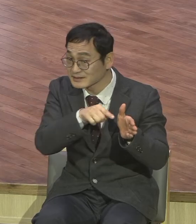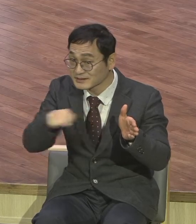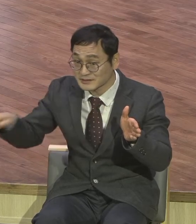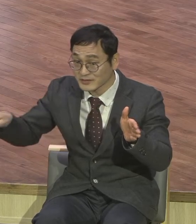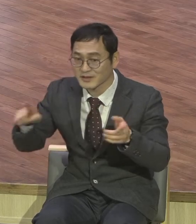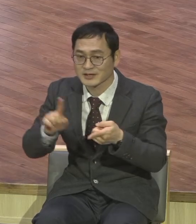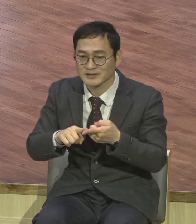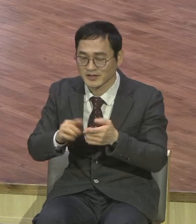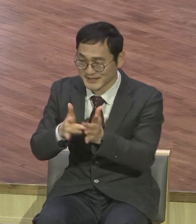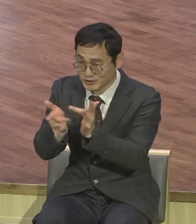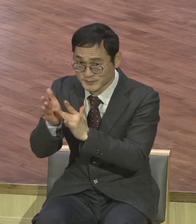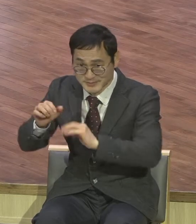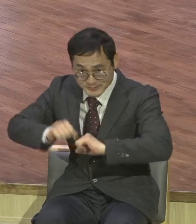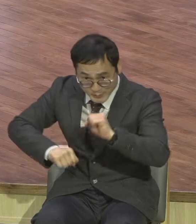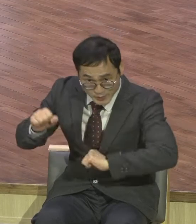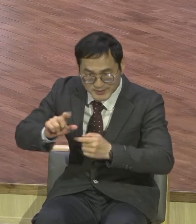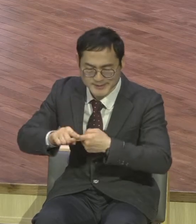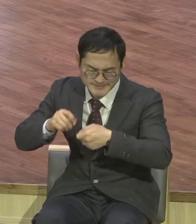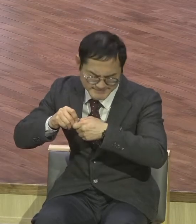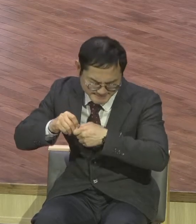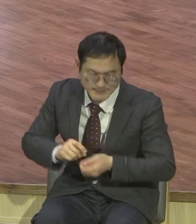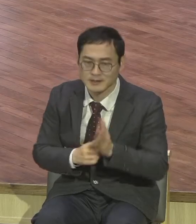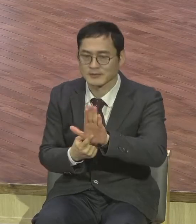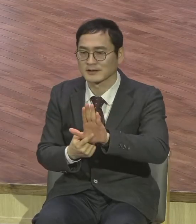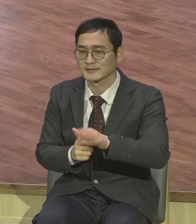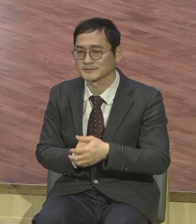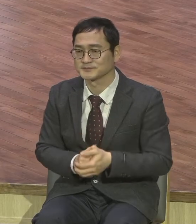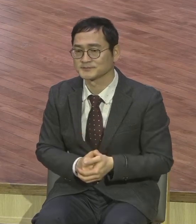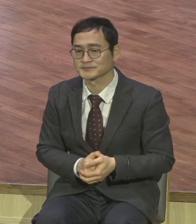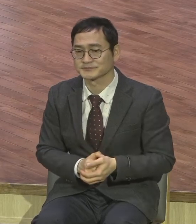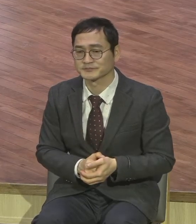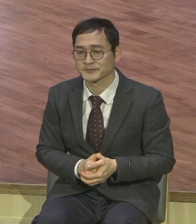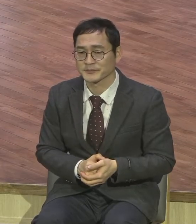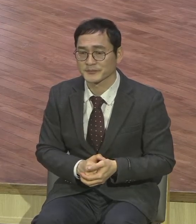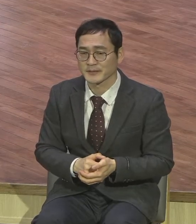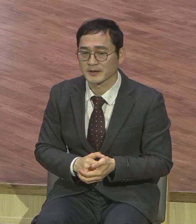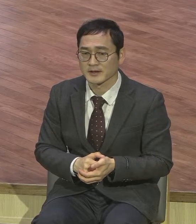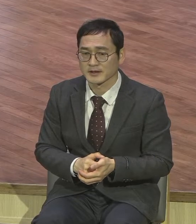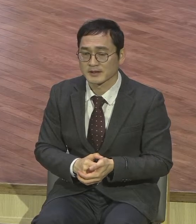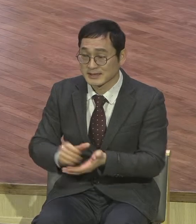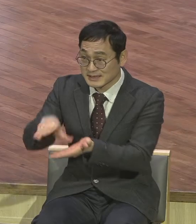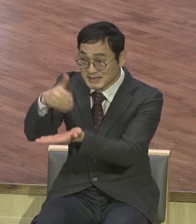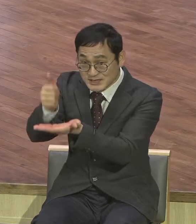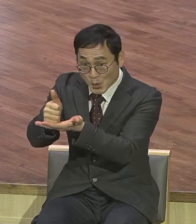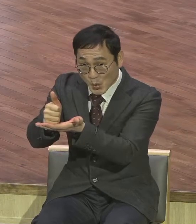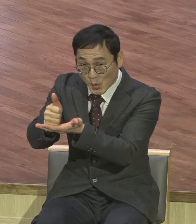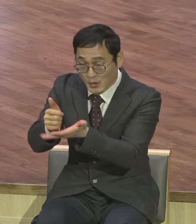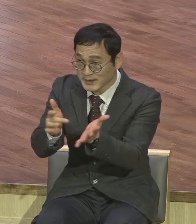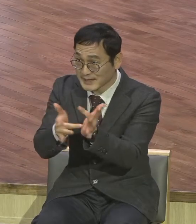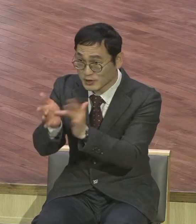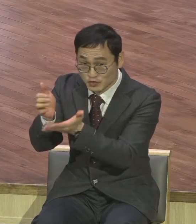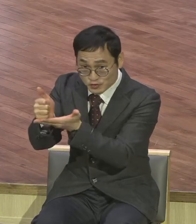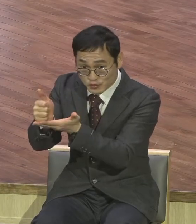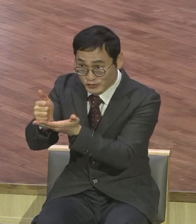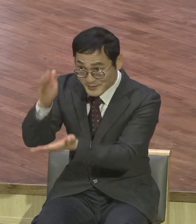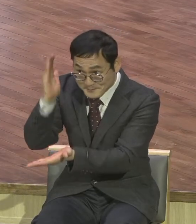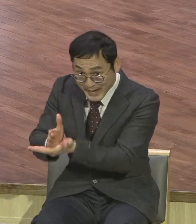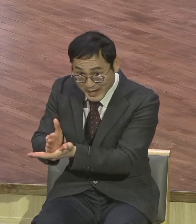그리스도가 아니면 메시아가 아니면 하나님이 아니면 할 수 없는 사역 죽은 자를 살립니까?